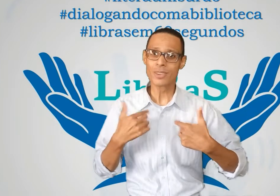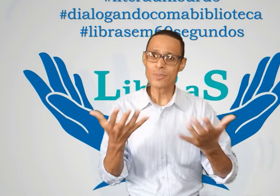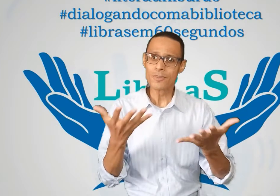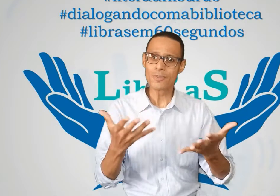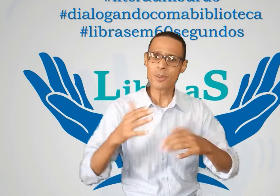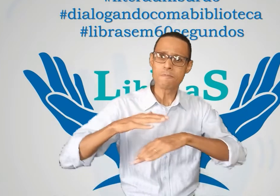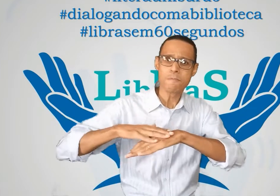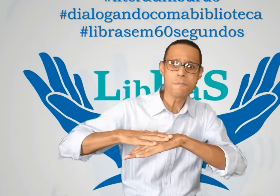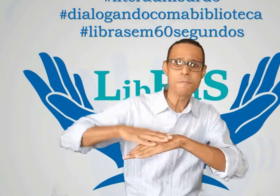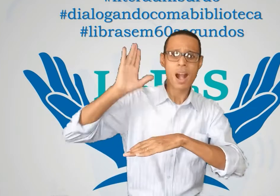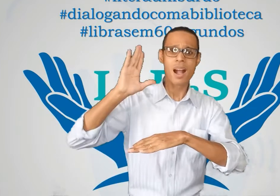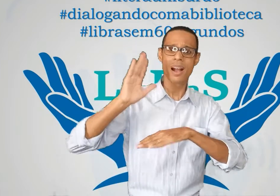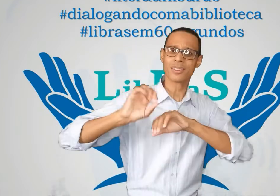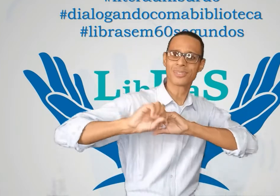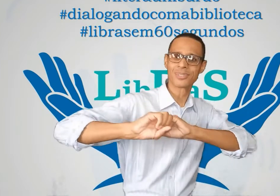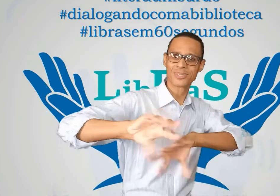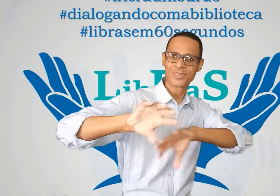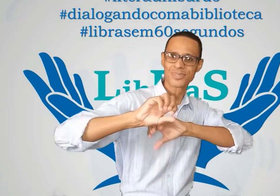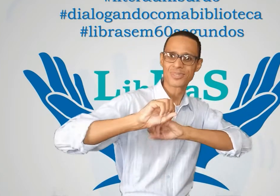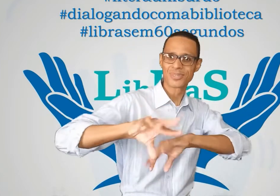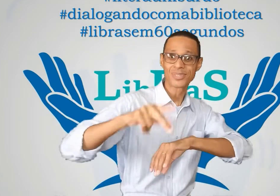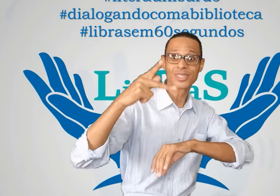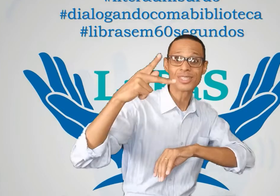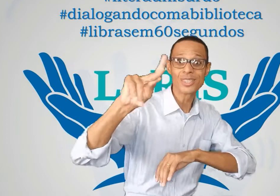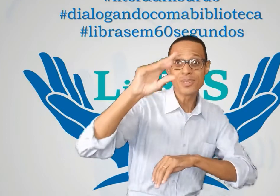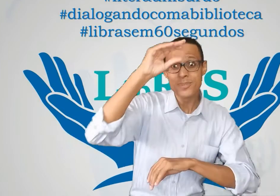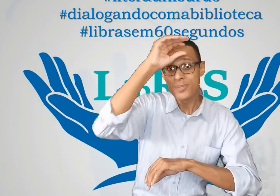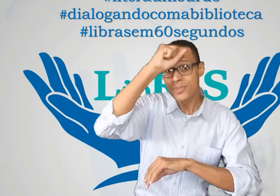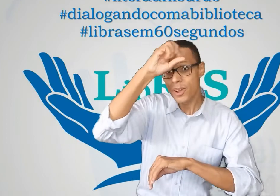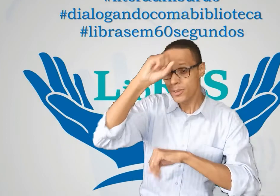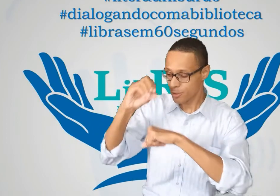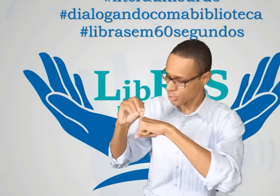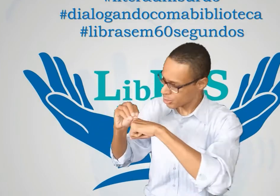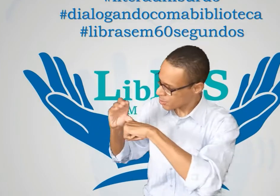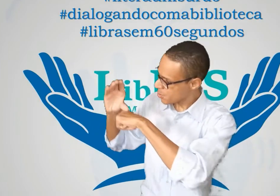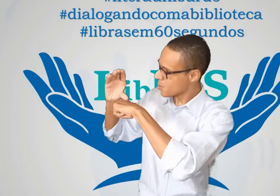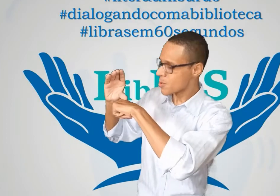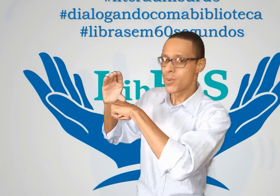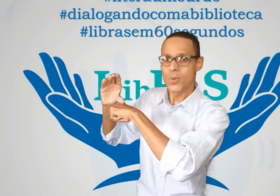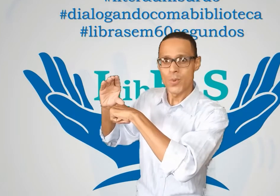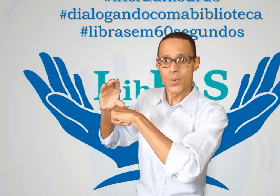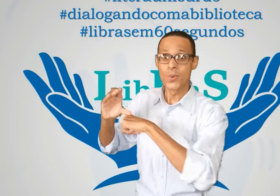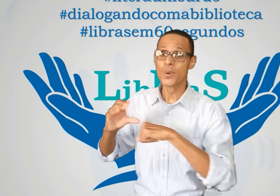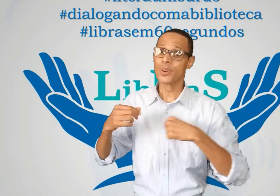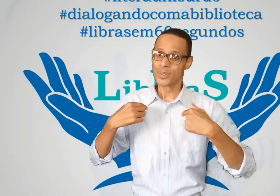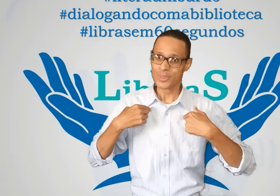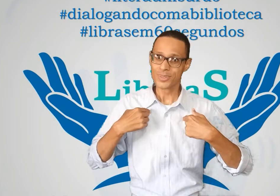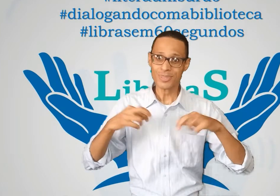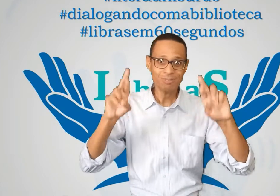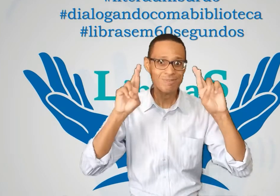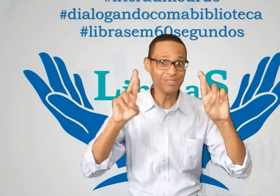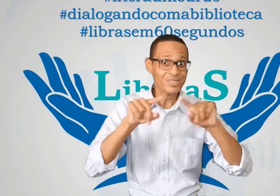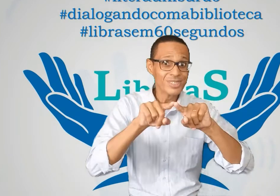espero poder contribuir ainda mais com o seu aprendizado. Espero você em minhas